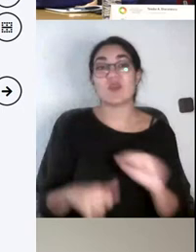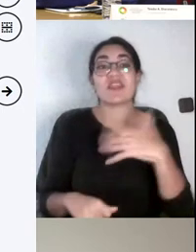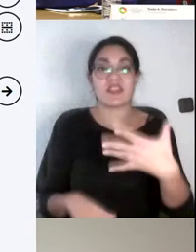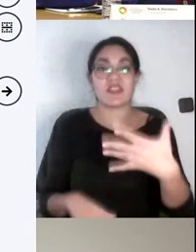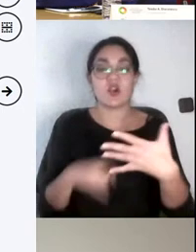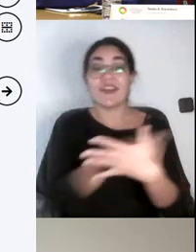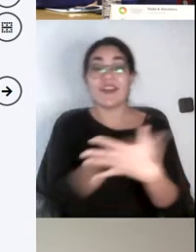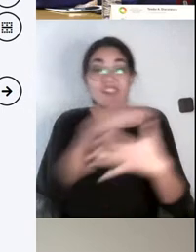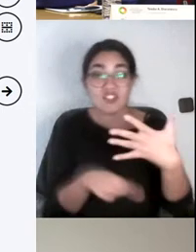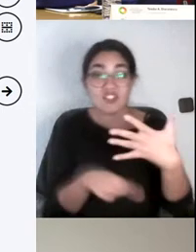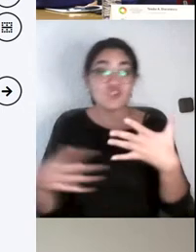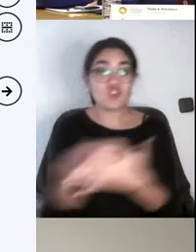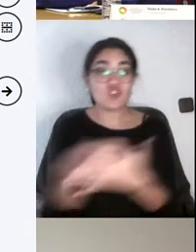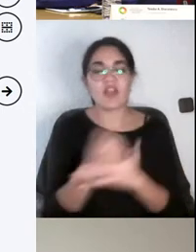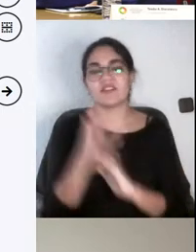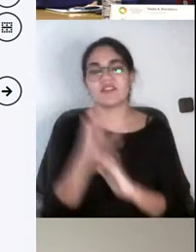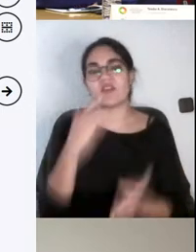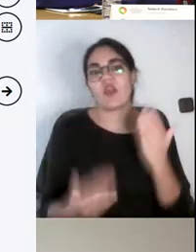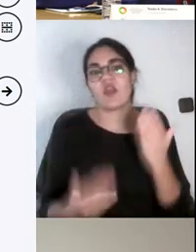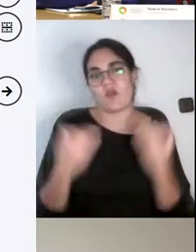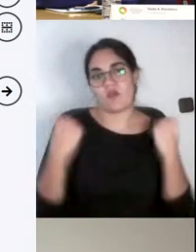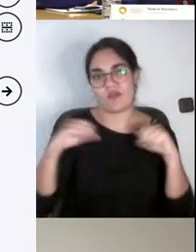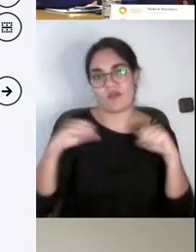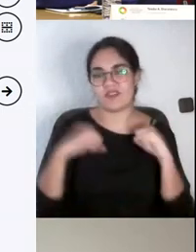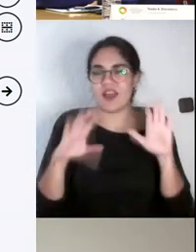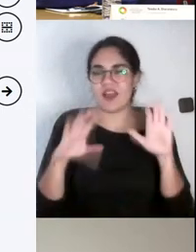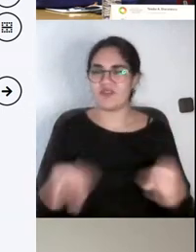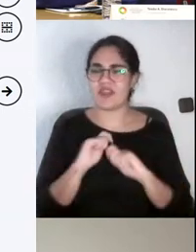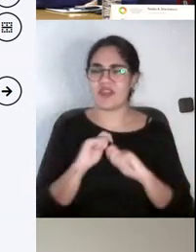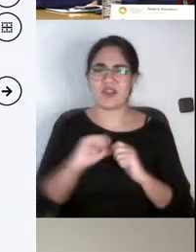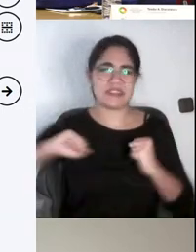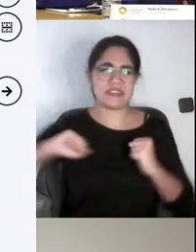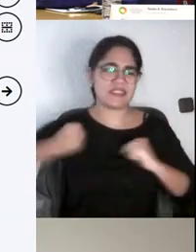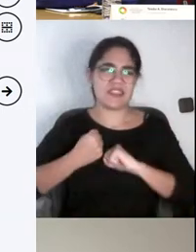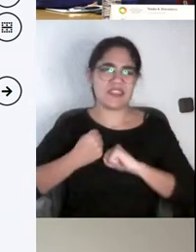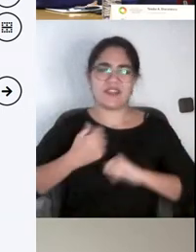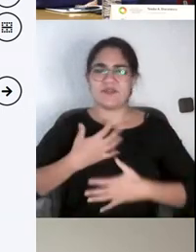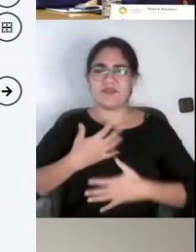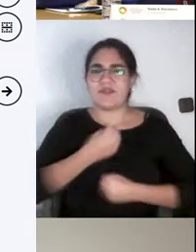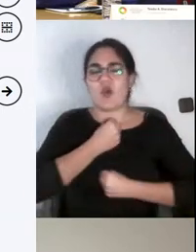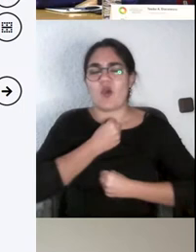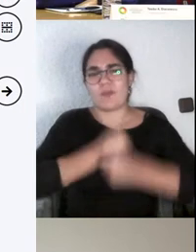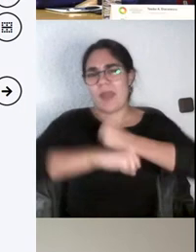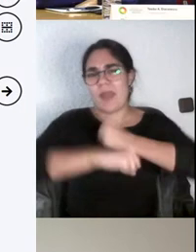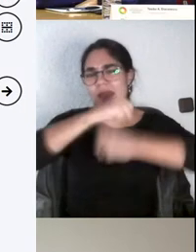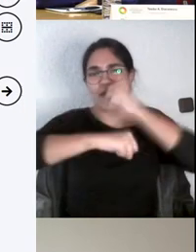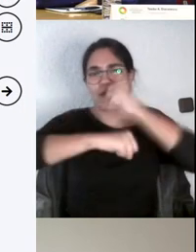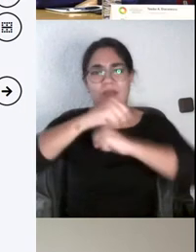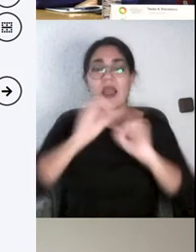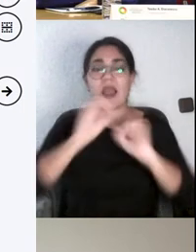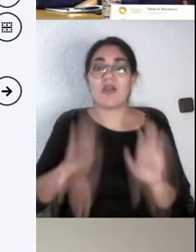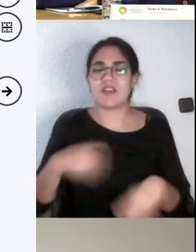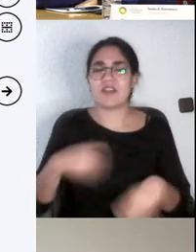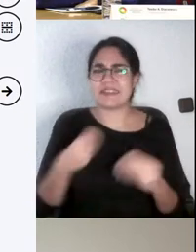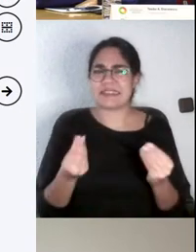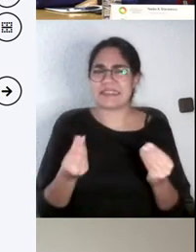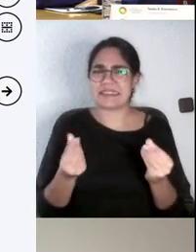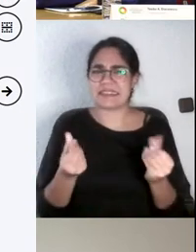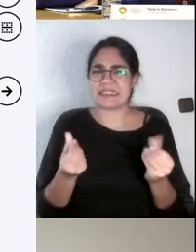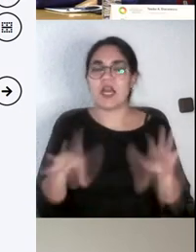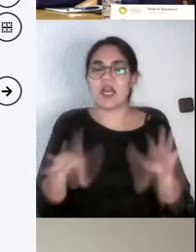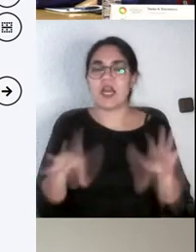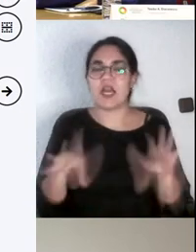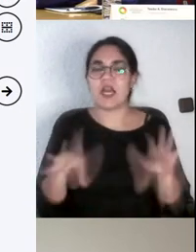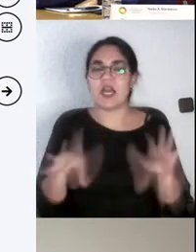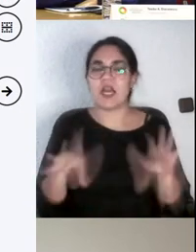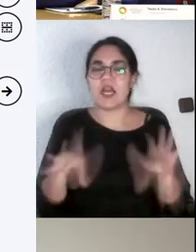prácticas, al final acabas saturado y justamente te pierde el punto que se busca con la evaluación continua